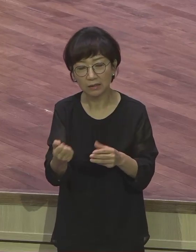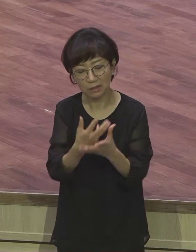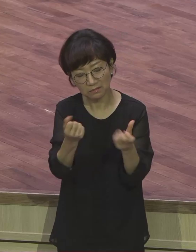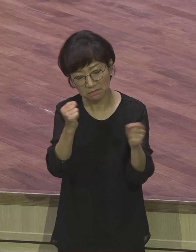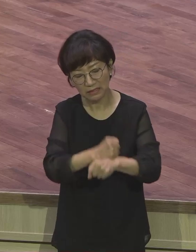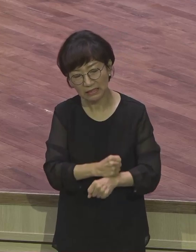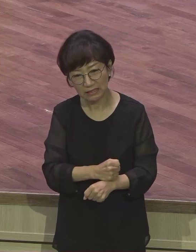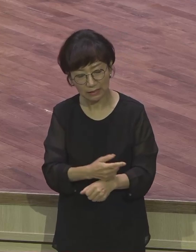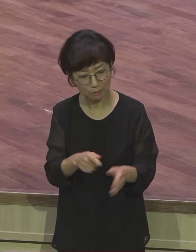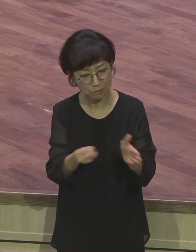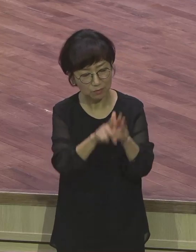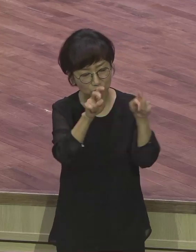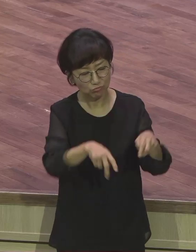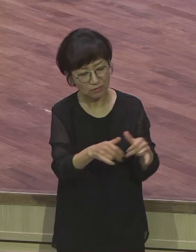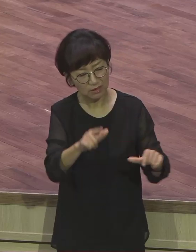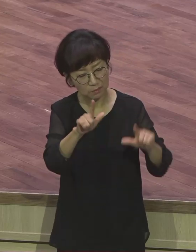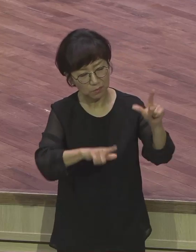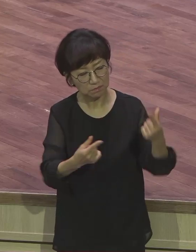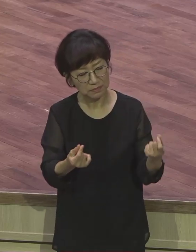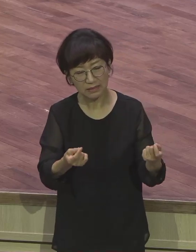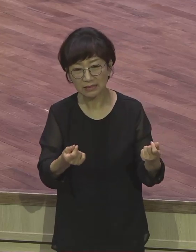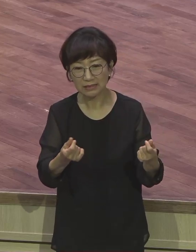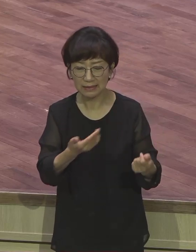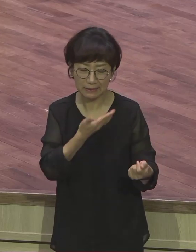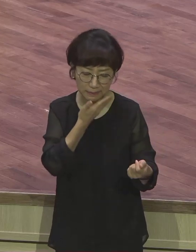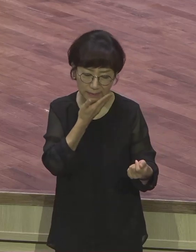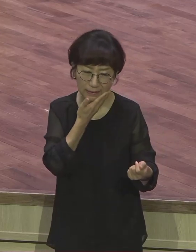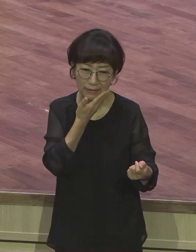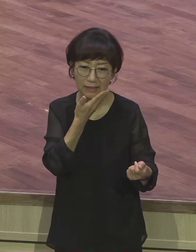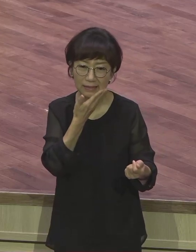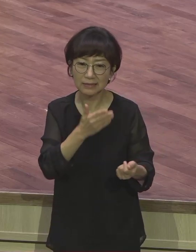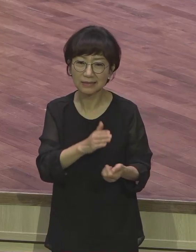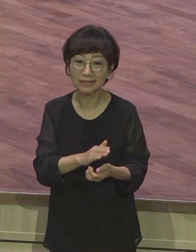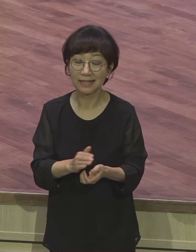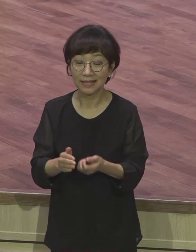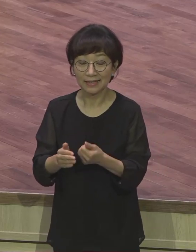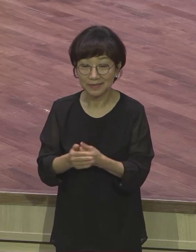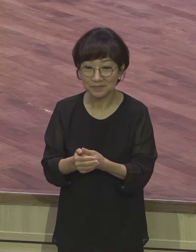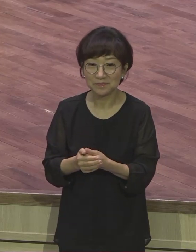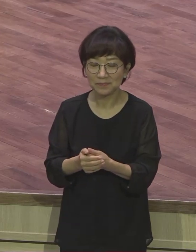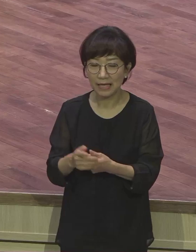그렇게 살아간단 말이에요. 그래서 계속해서 강조하고 있습니다. 속지 말라고.